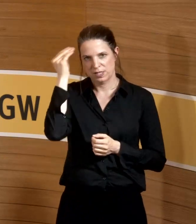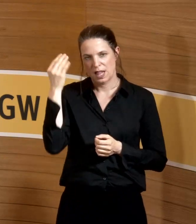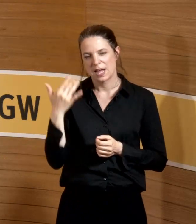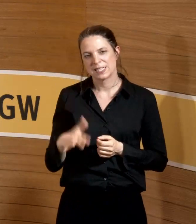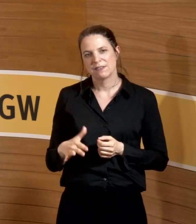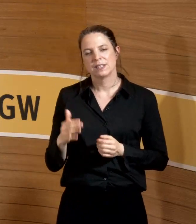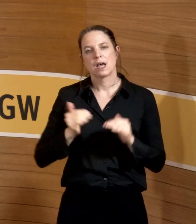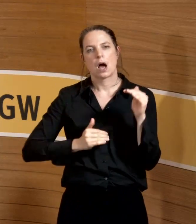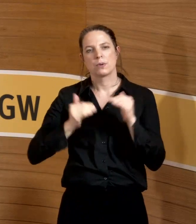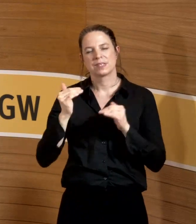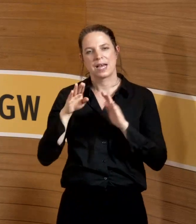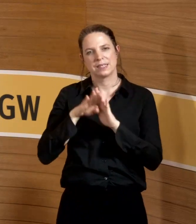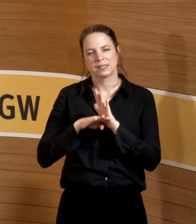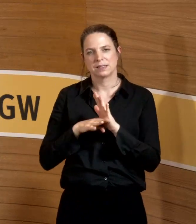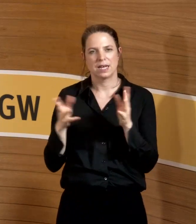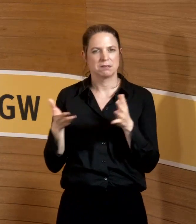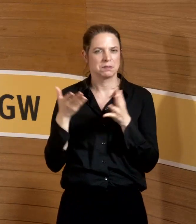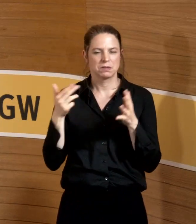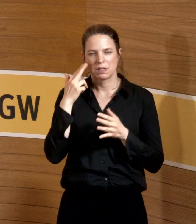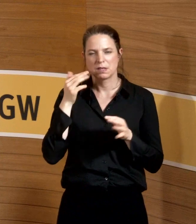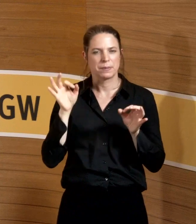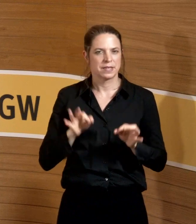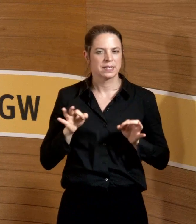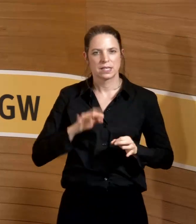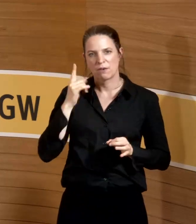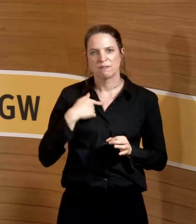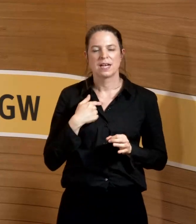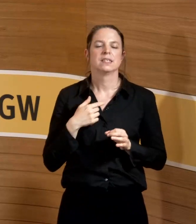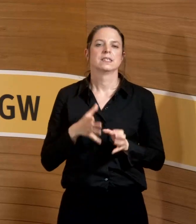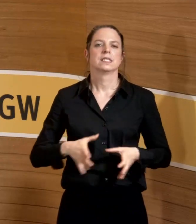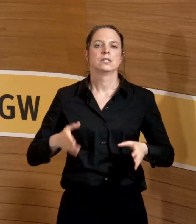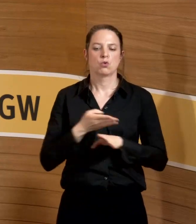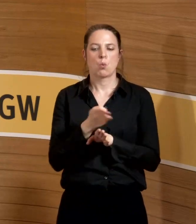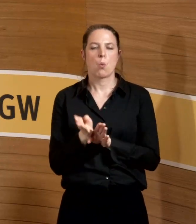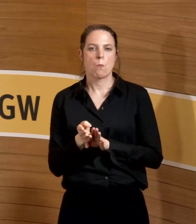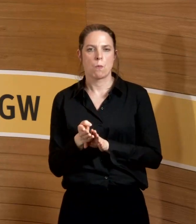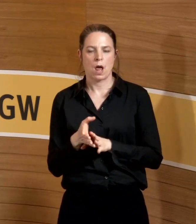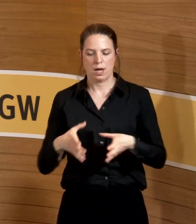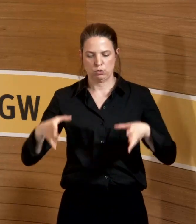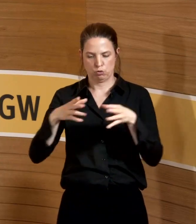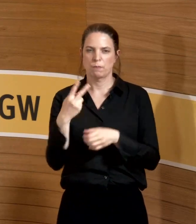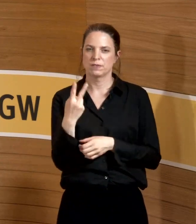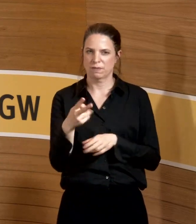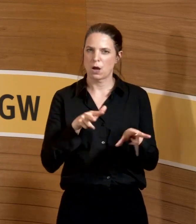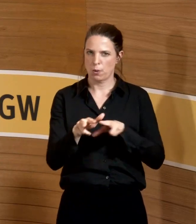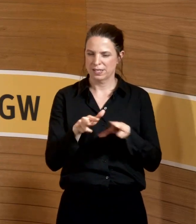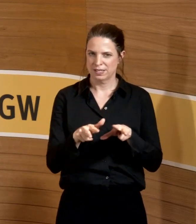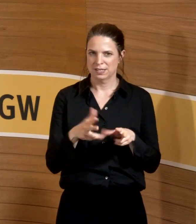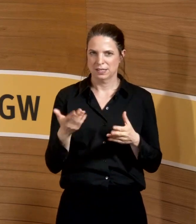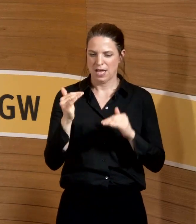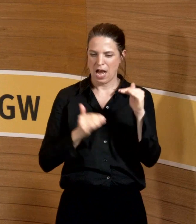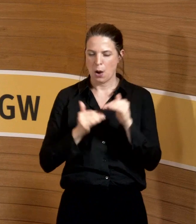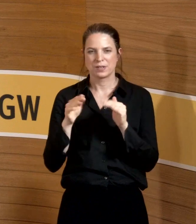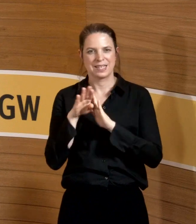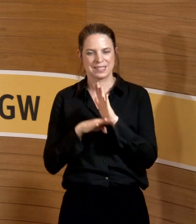Ausgleichsgesetz, das immer das heißt, über den Umlagetopf 2 organisiert ist, noch nicht mal beim